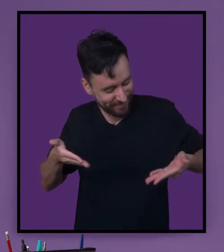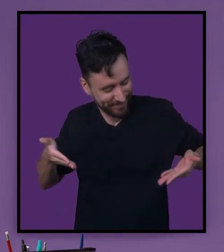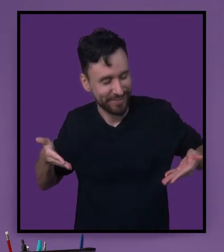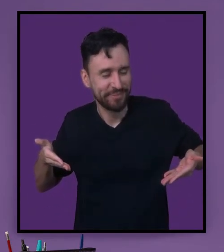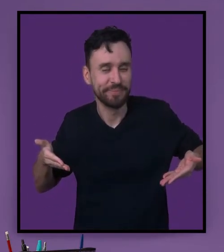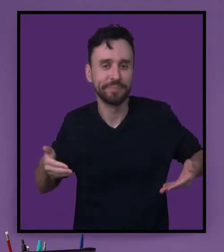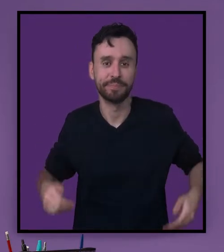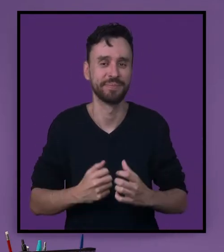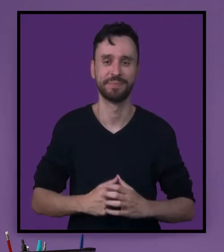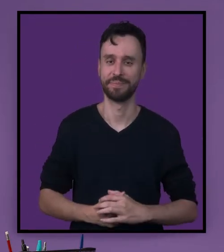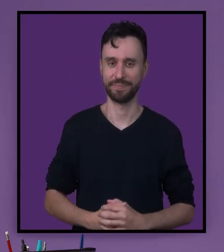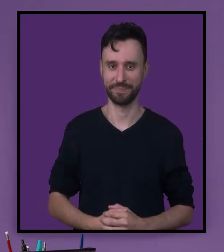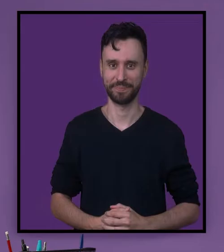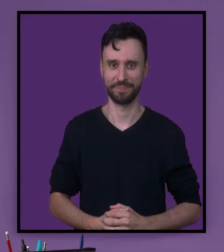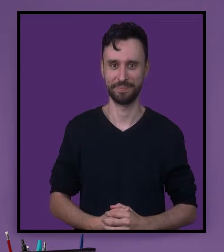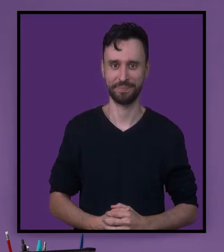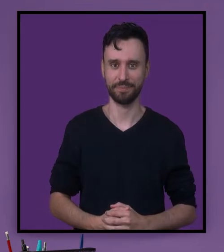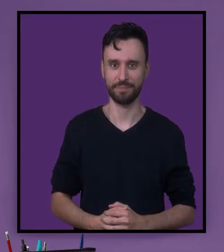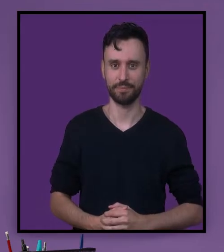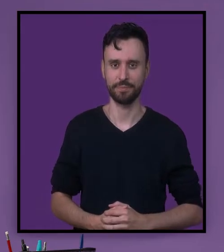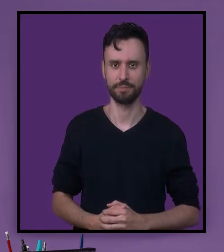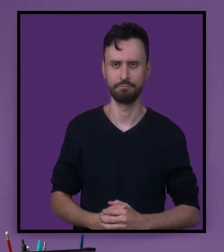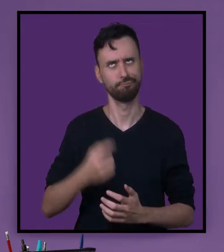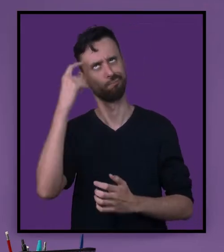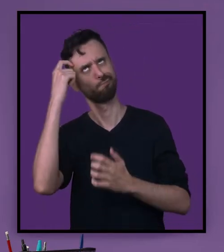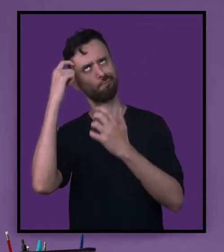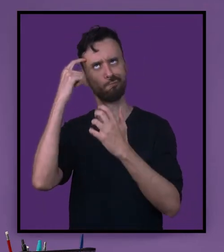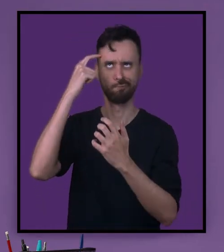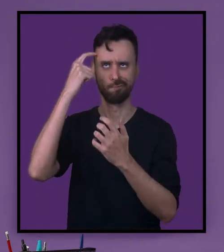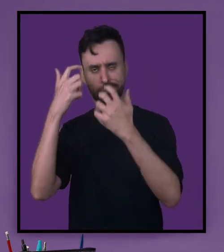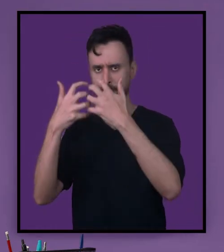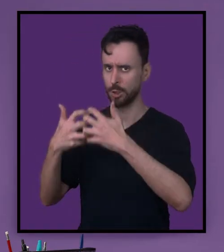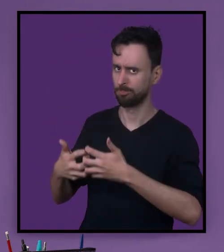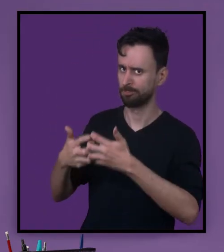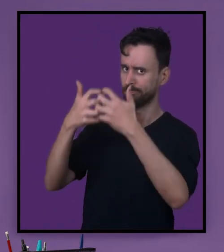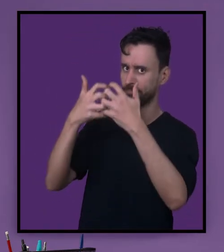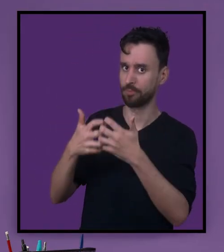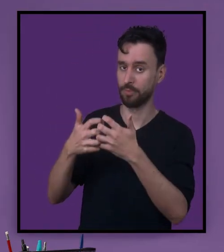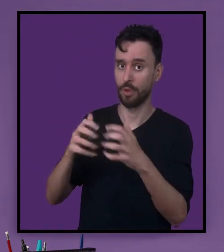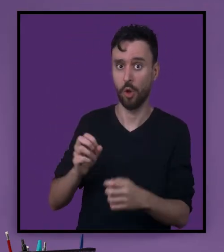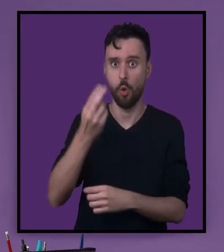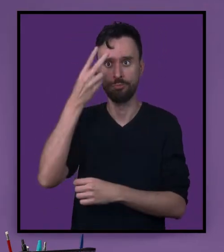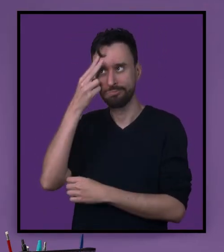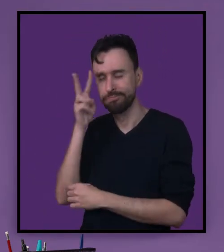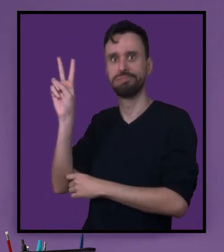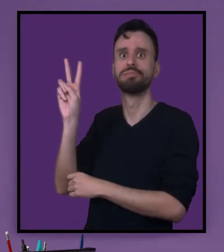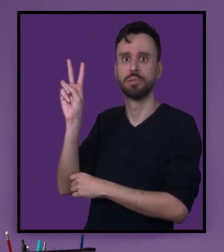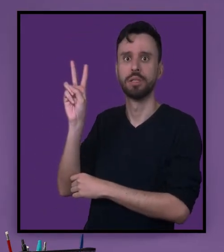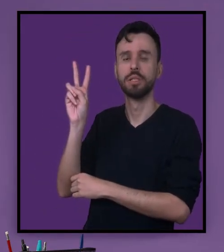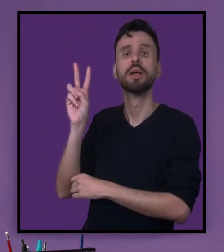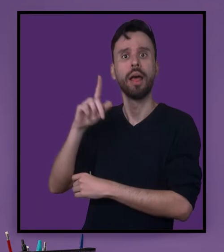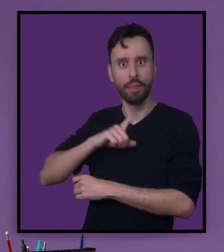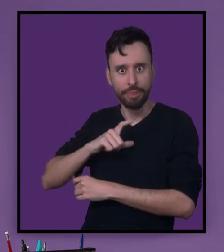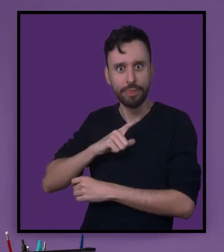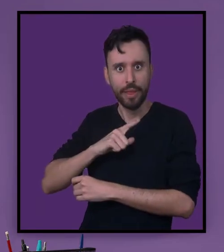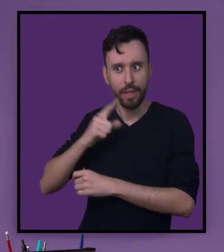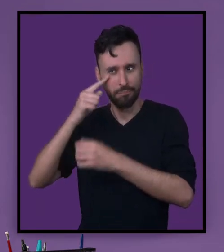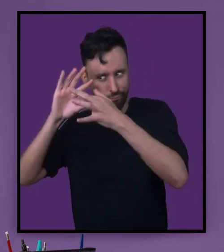Felipe Baleia. Você já parou para pensar ou até mesmo relembrar que já ouviu esses contextos?